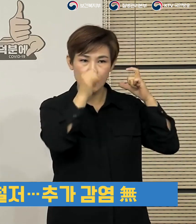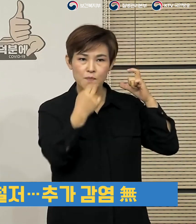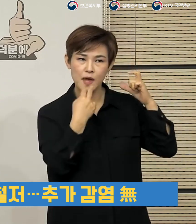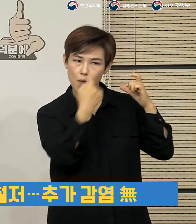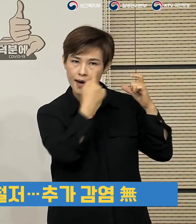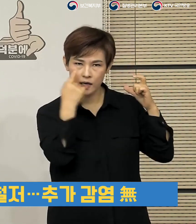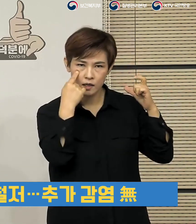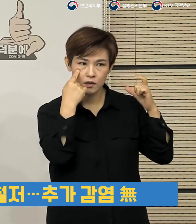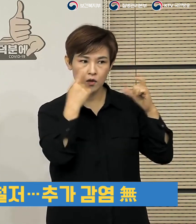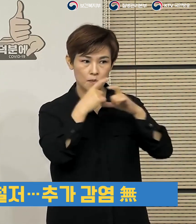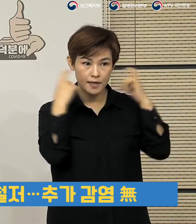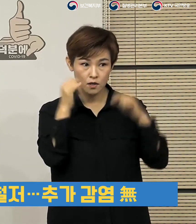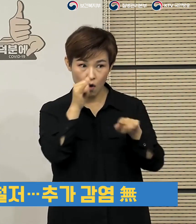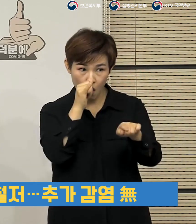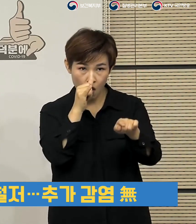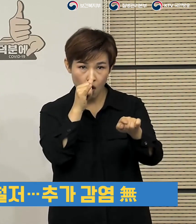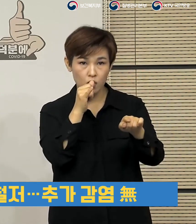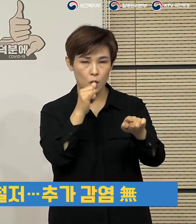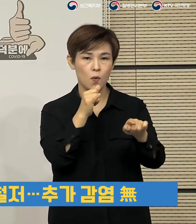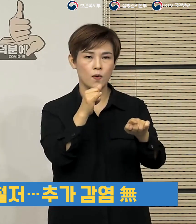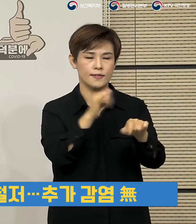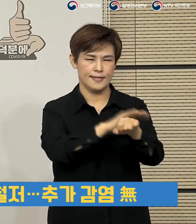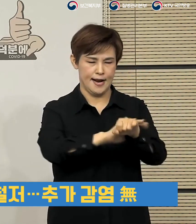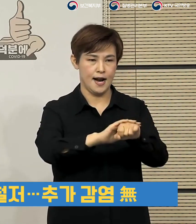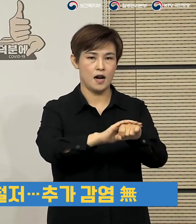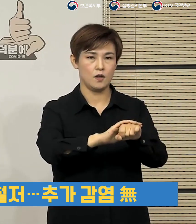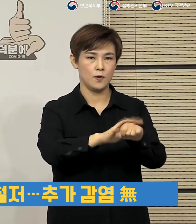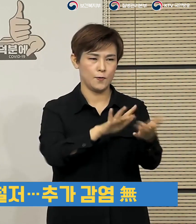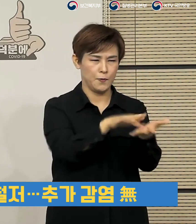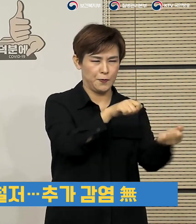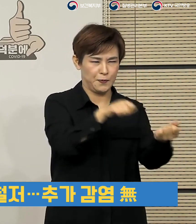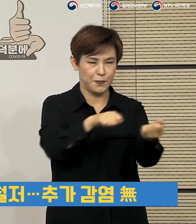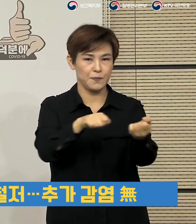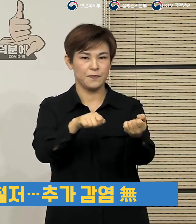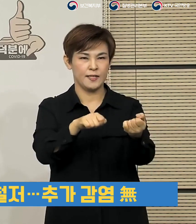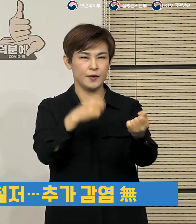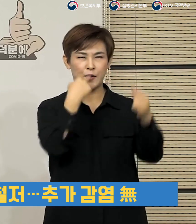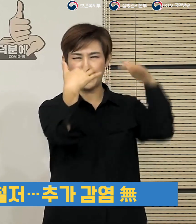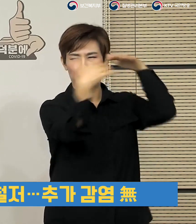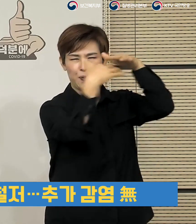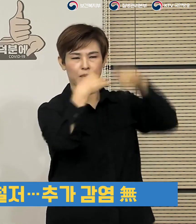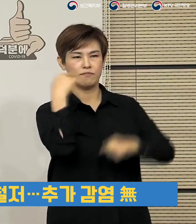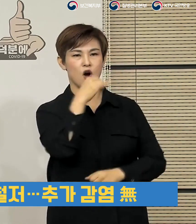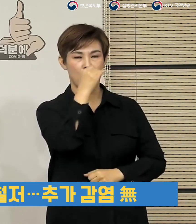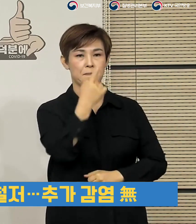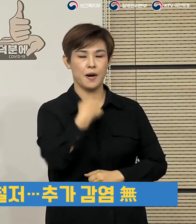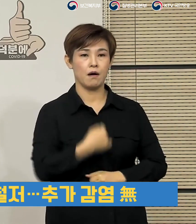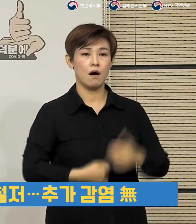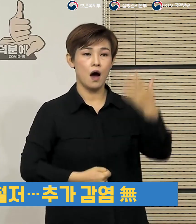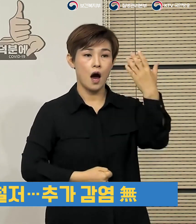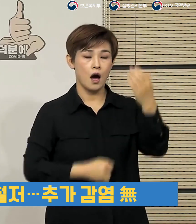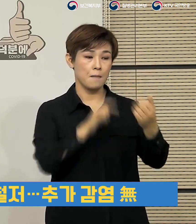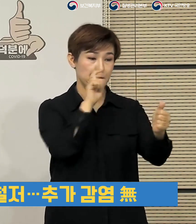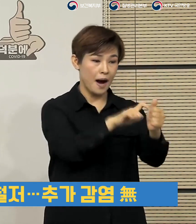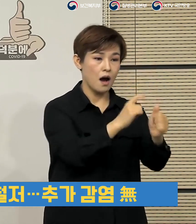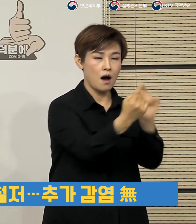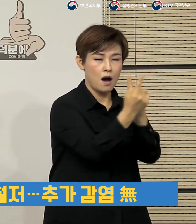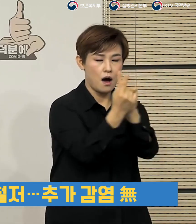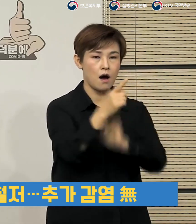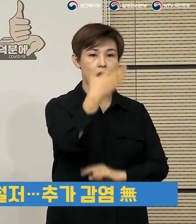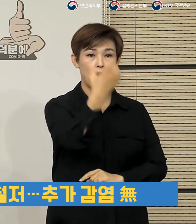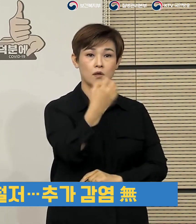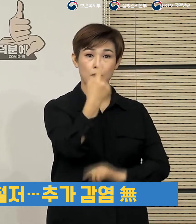마스크를 잘 쓰고 소독과 환기를 철저히 시행하여 91명의 접촉자 가운데